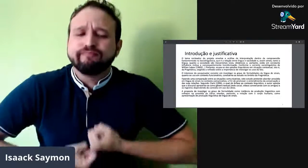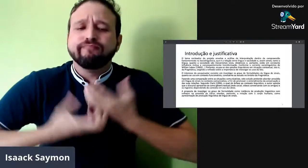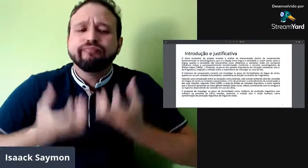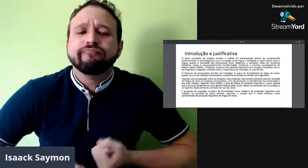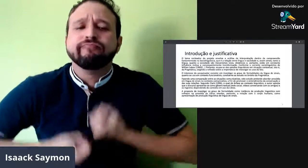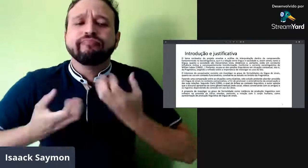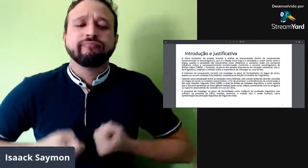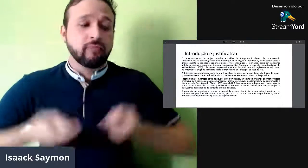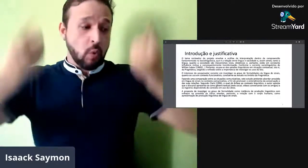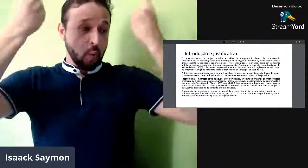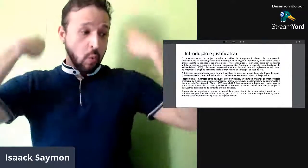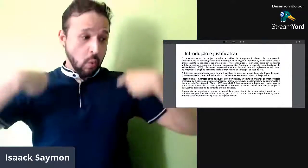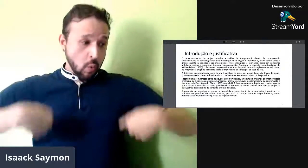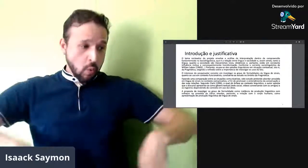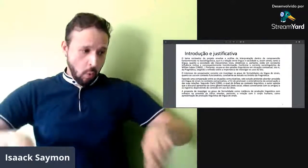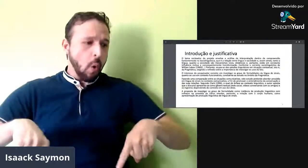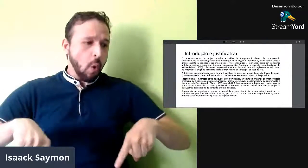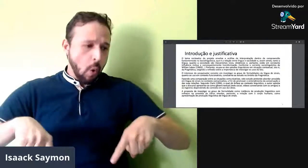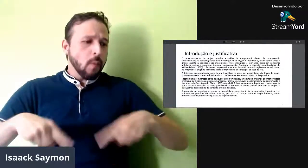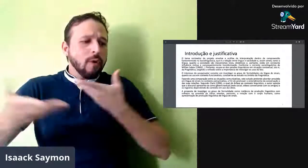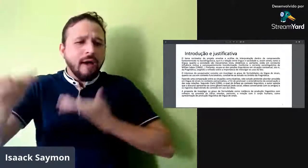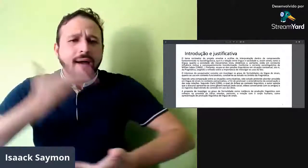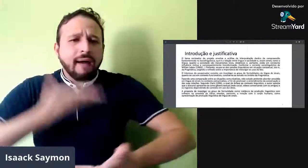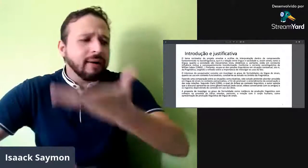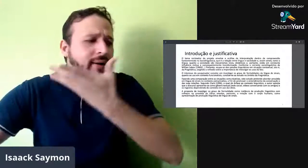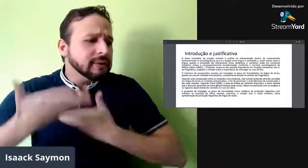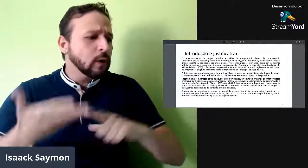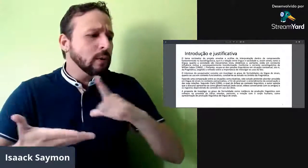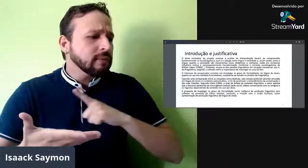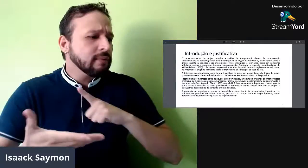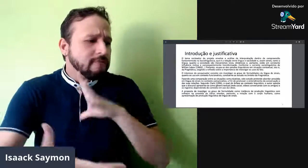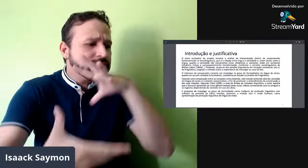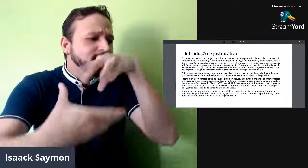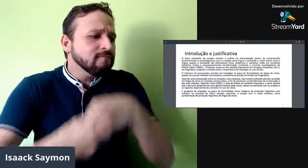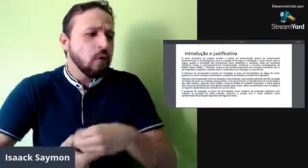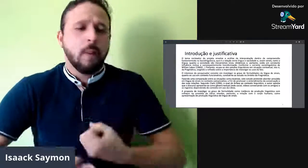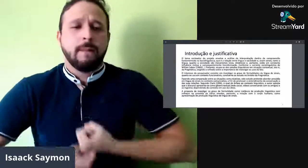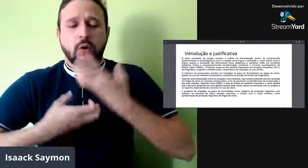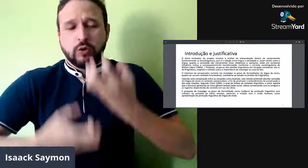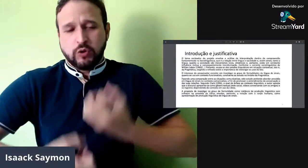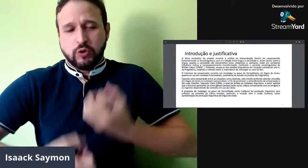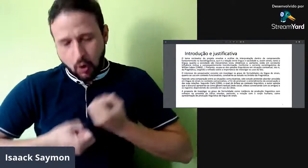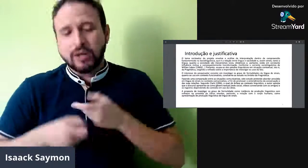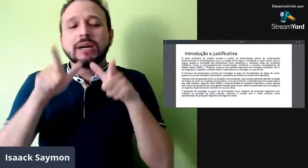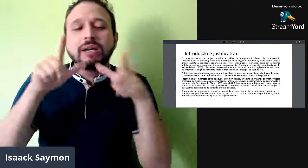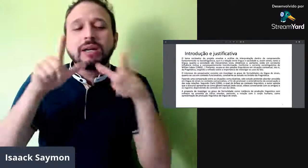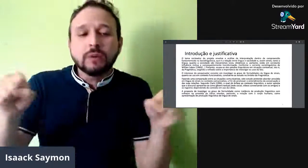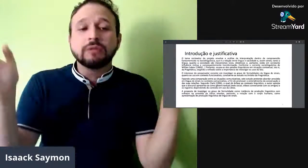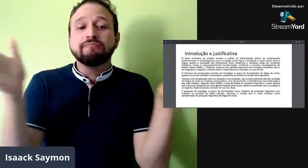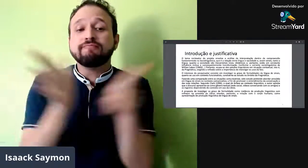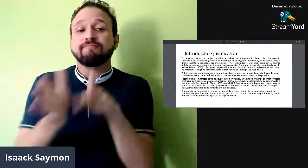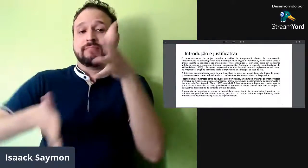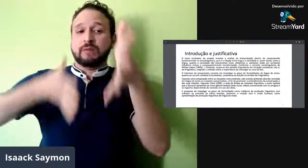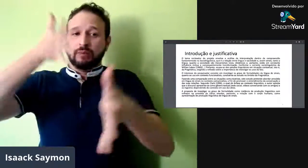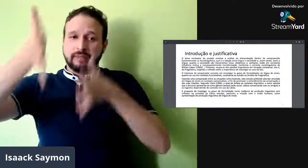nesses graus de formalidade e informalidade, tem uma produção linguística focado mais na